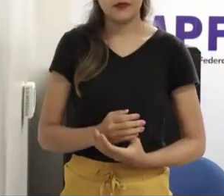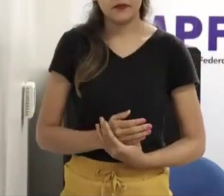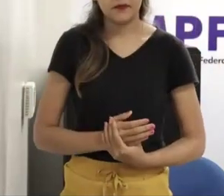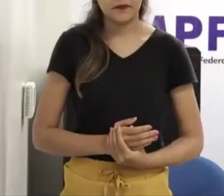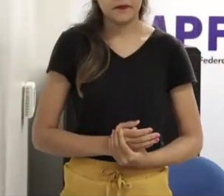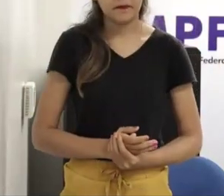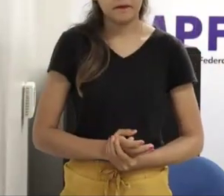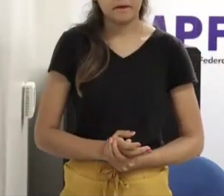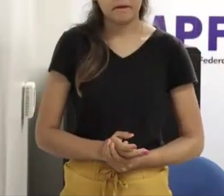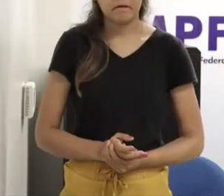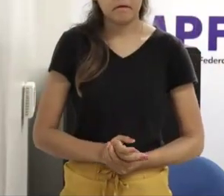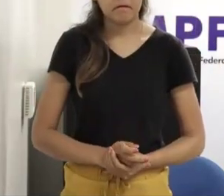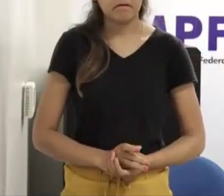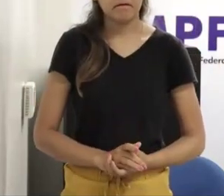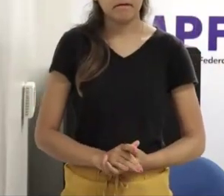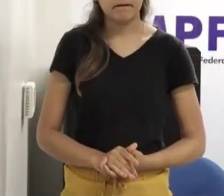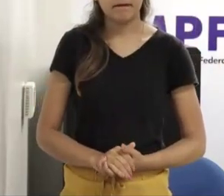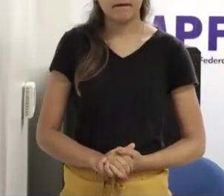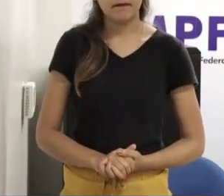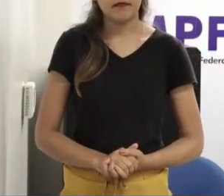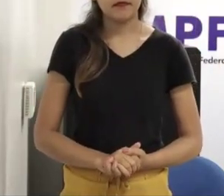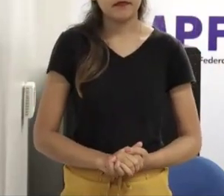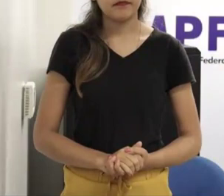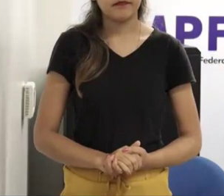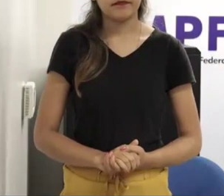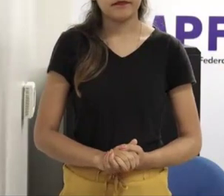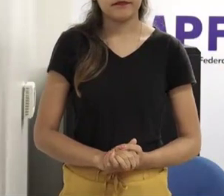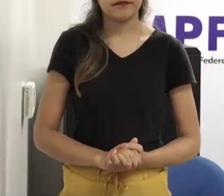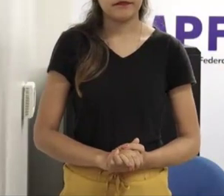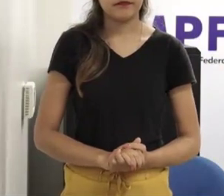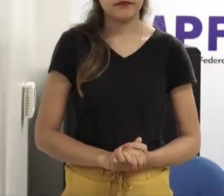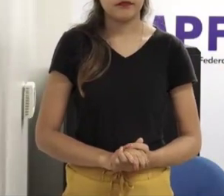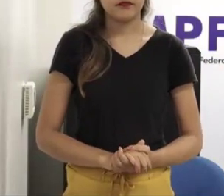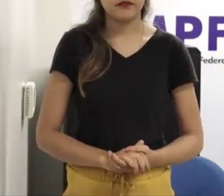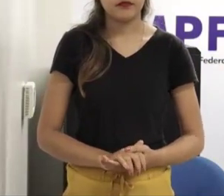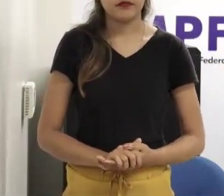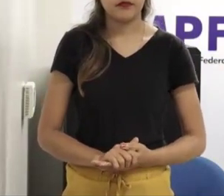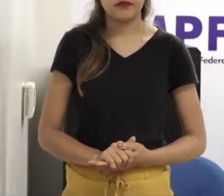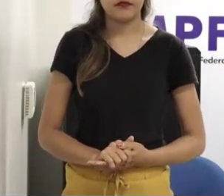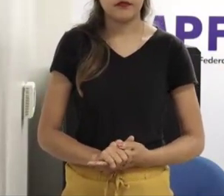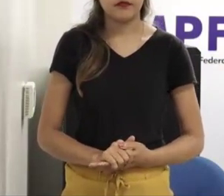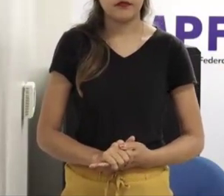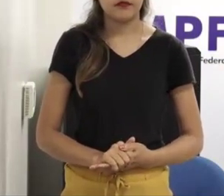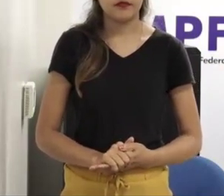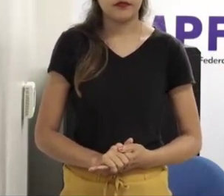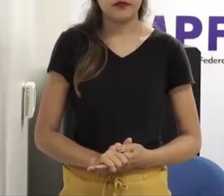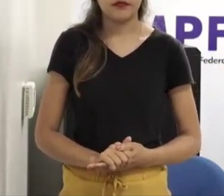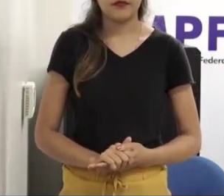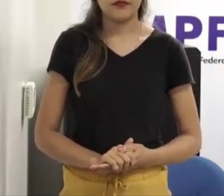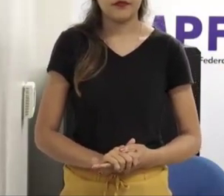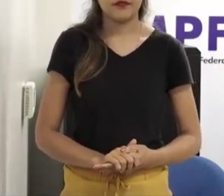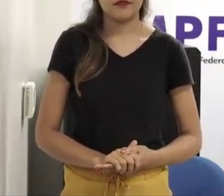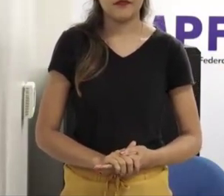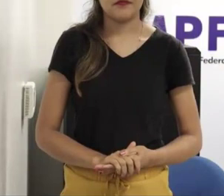quando não sei o quê, porque recai muito a uma ideia de, vamos sexualizar as crianças, mas no mínimo os adultos têm que ter a maturidade de